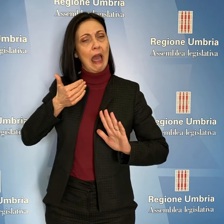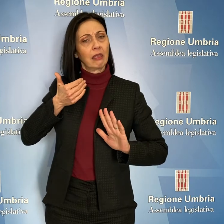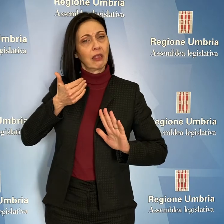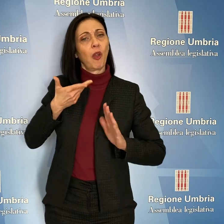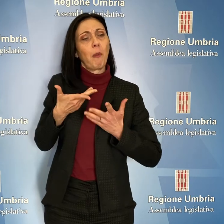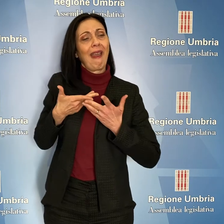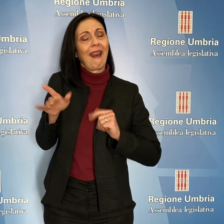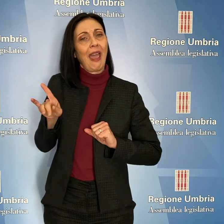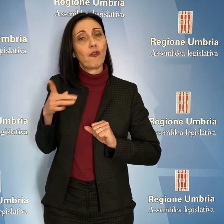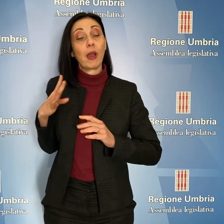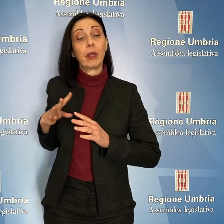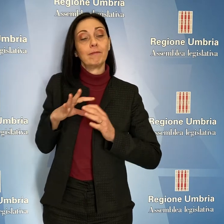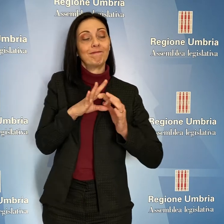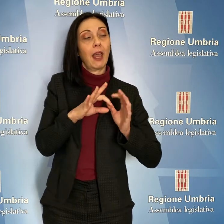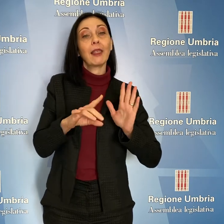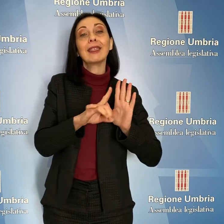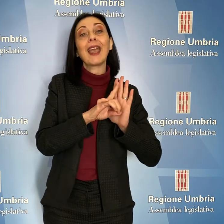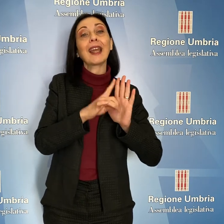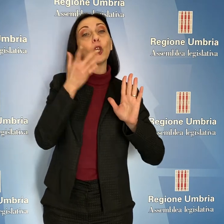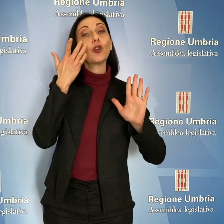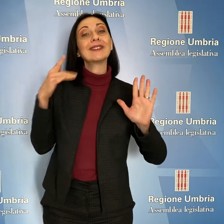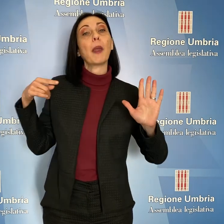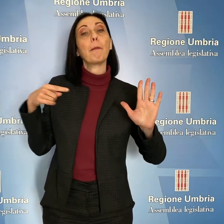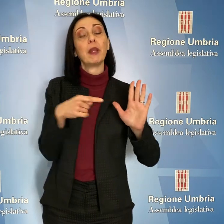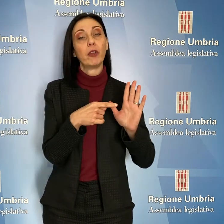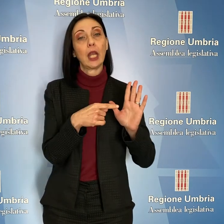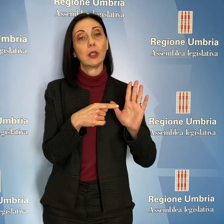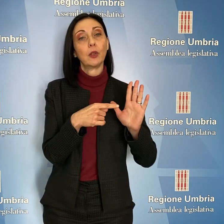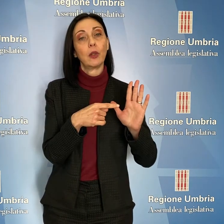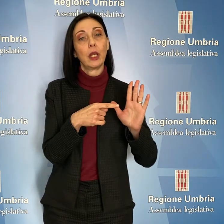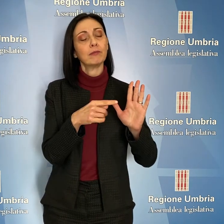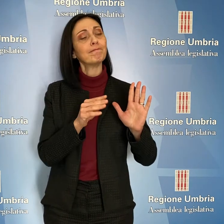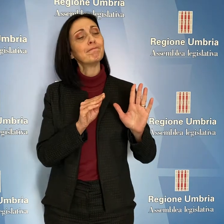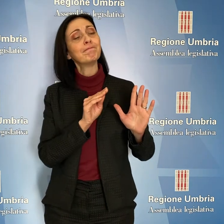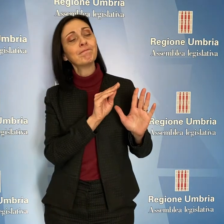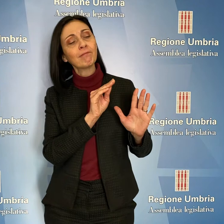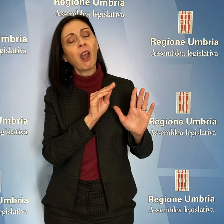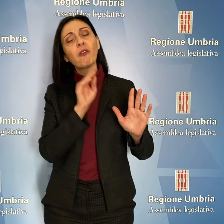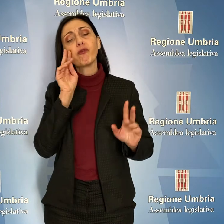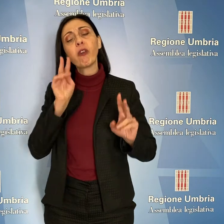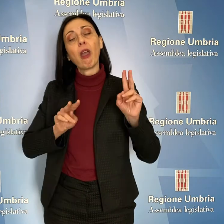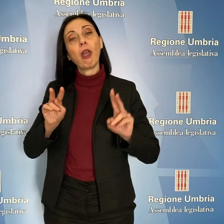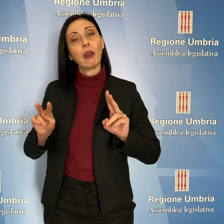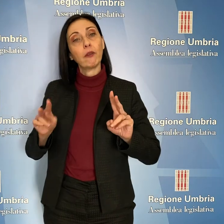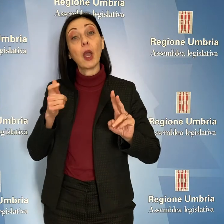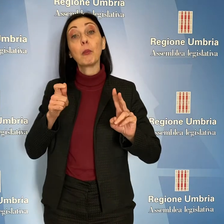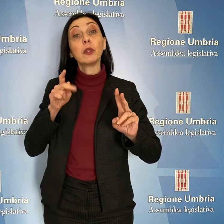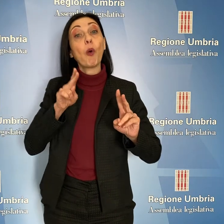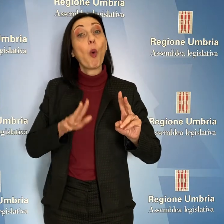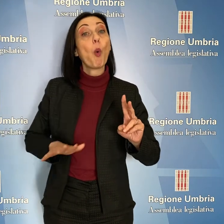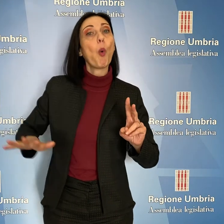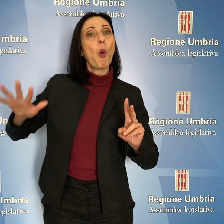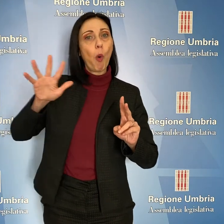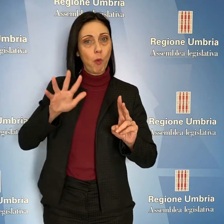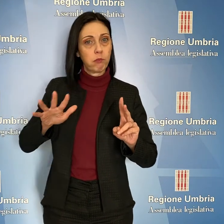del decreto semplificazioni. Porzi ha detto di chiedere questa verifica soprattutto perché in Umbria sono presenti